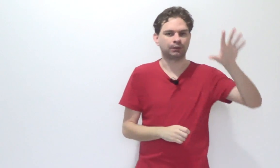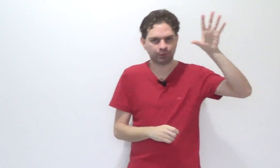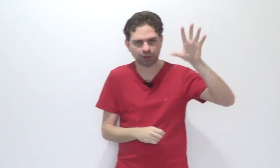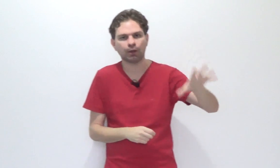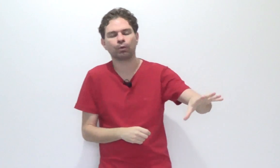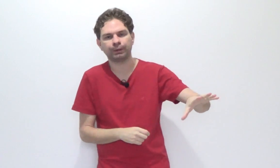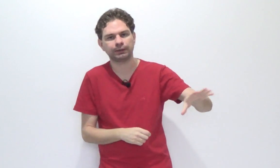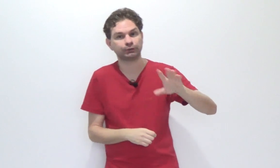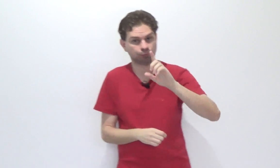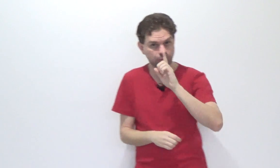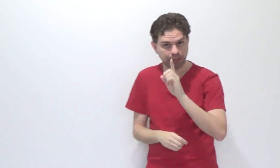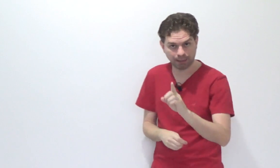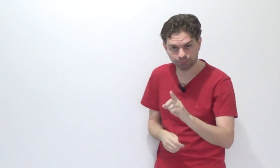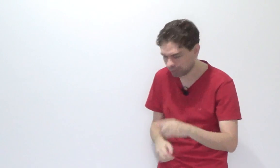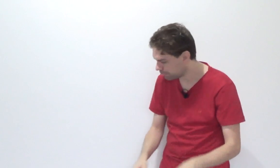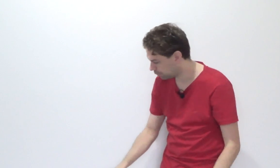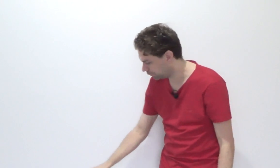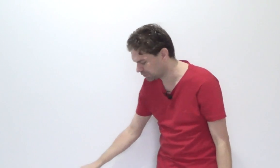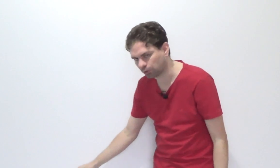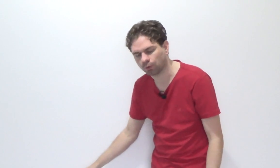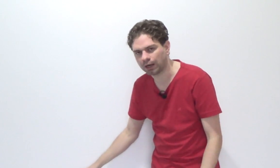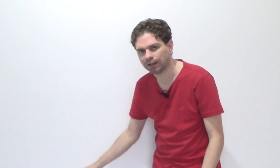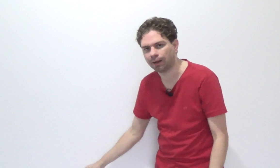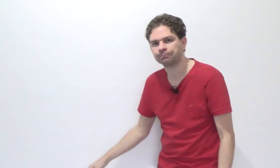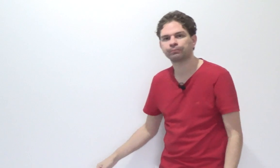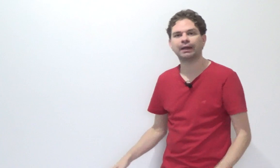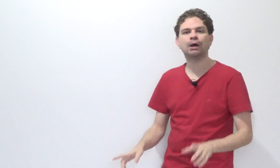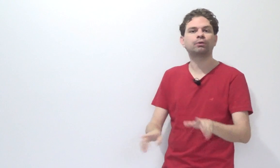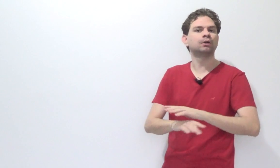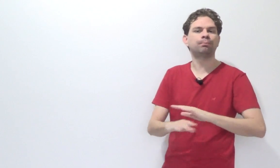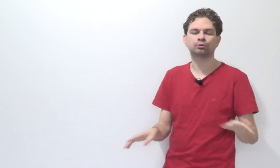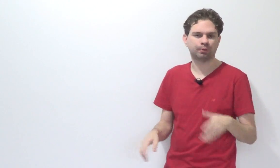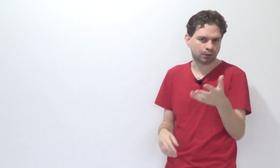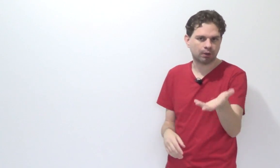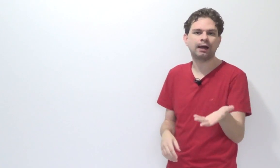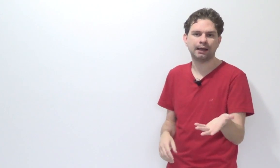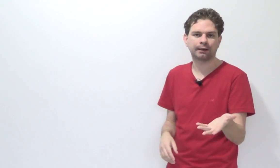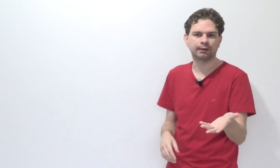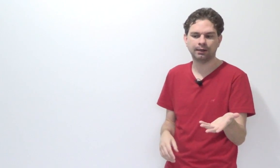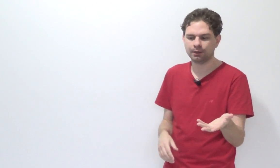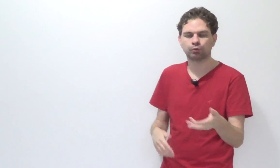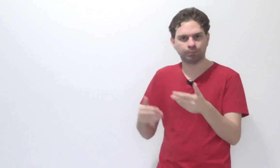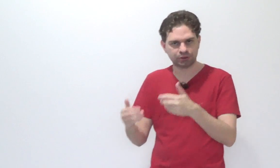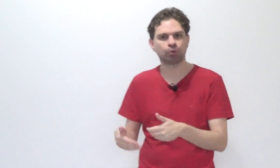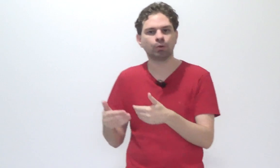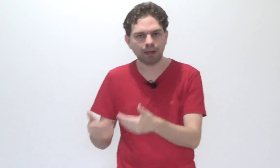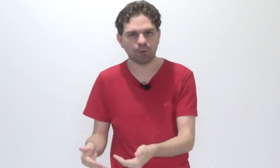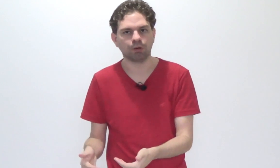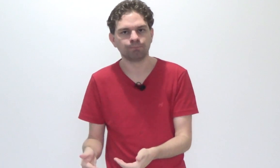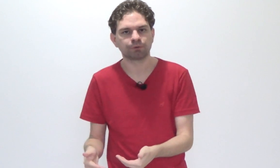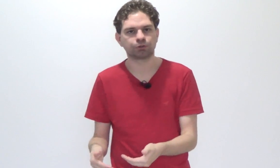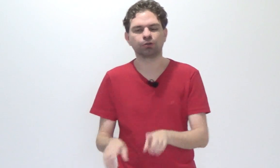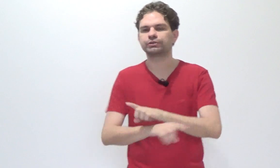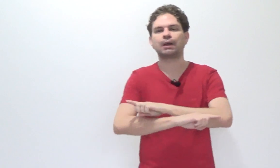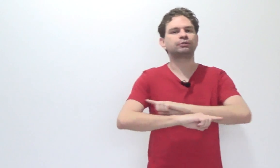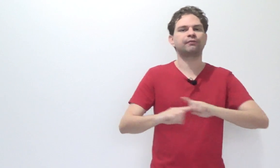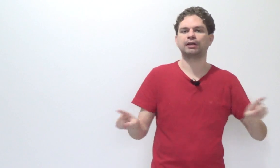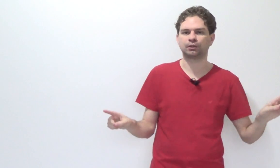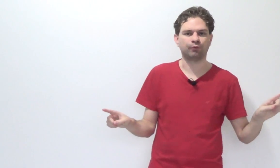Então, ele já é competente. Então, cuidado. Quando você colocar lá, réu que não posso, porque qual é a regra, né? domicílio do réu. Se eu não sei onde a infração foi